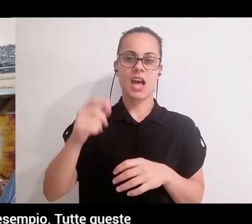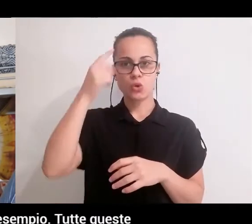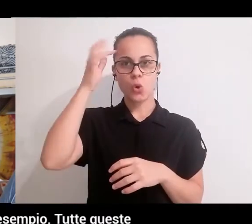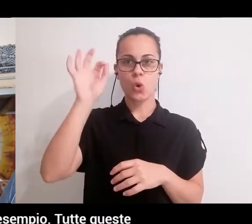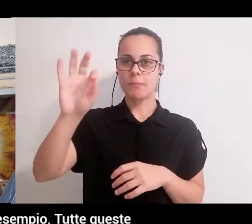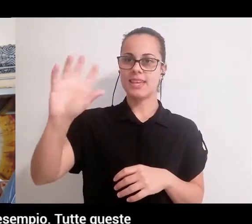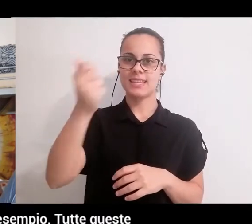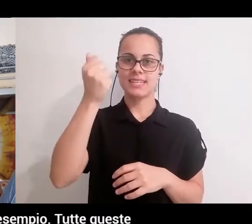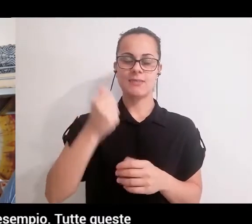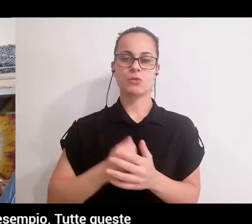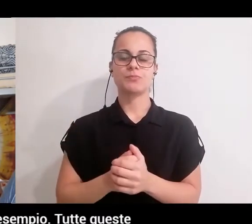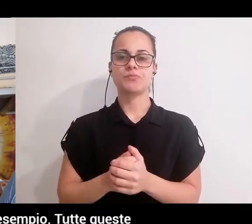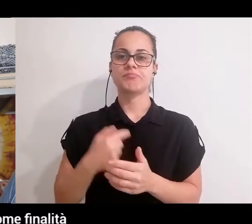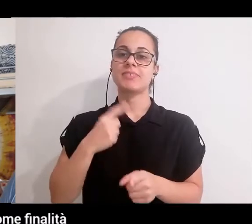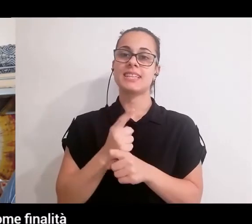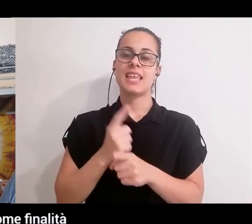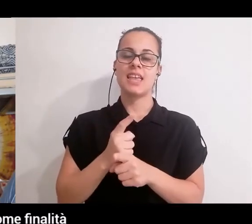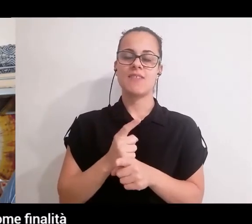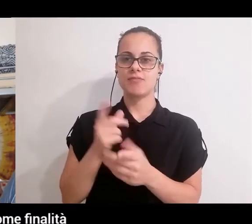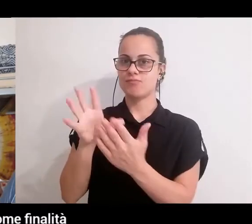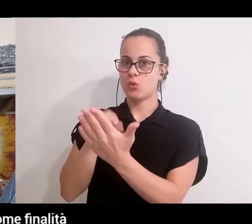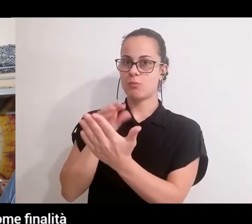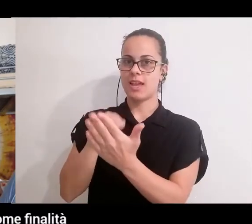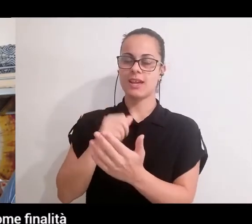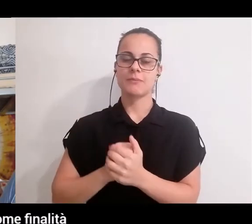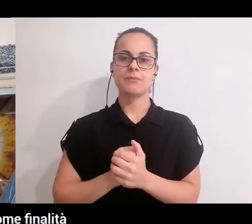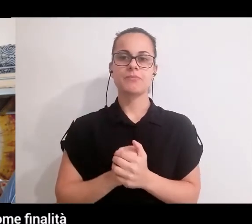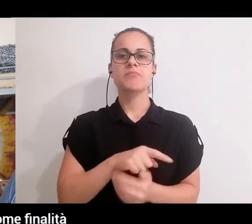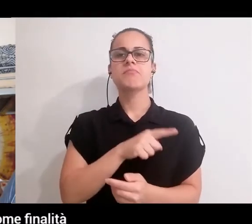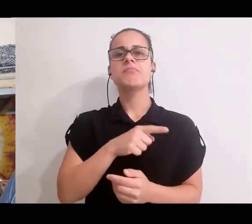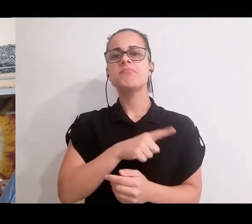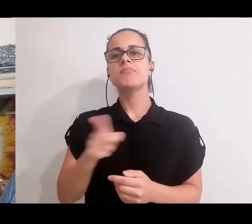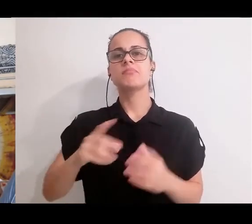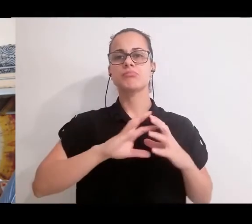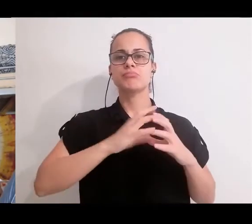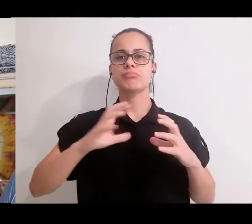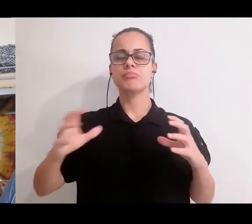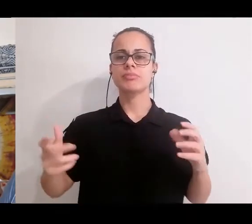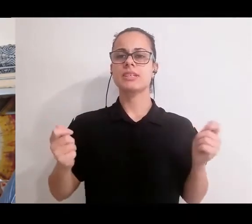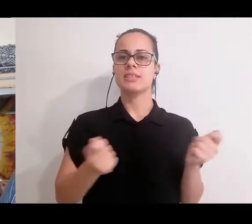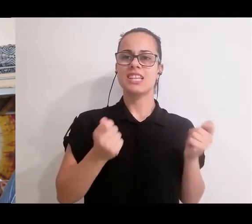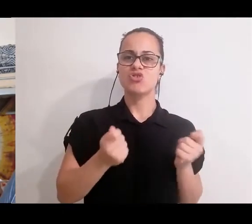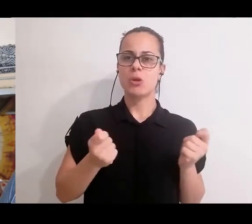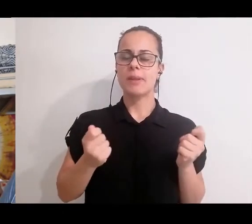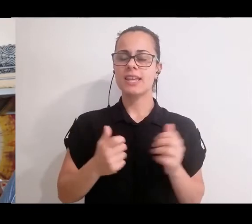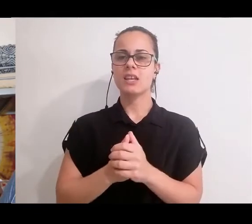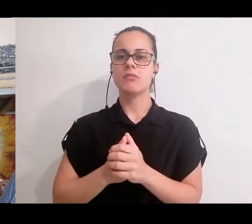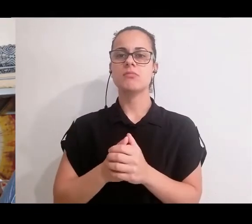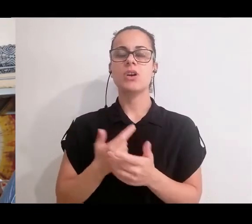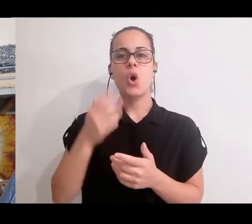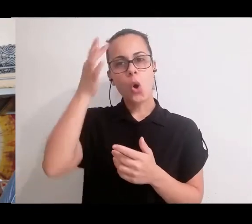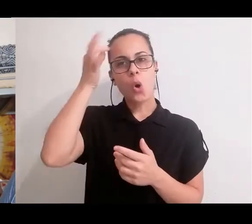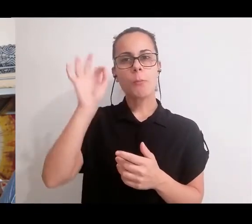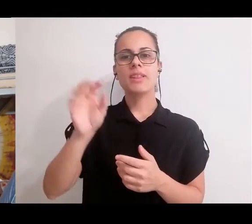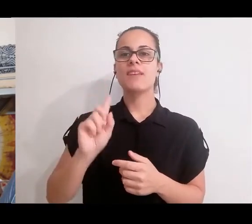esempio. Tutte queste pratiche, tutte queste discipline, hanno come finalità quello di andare